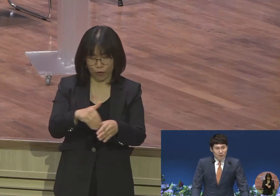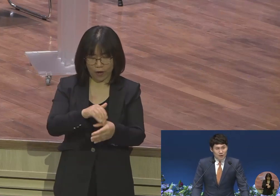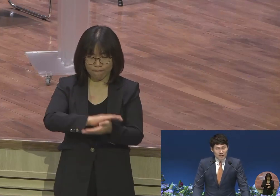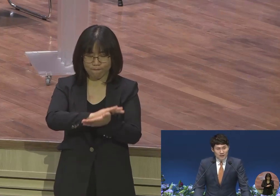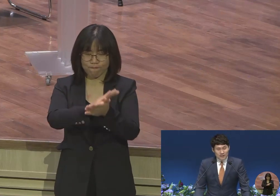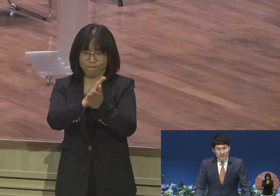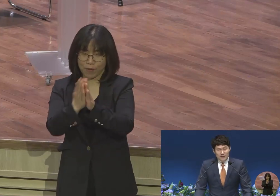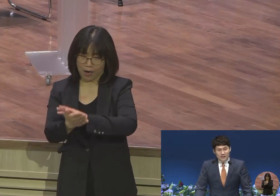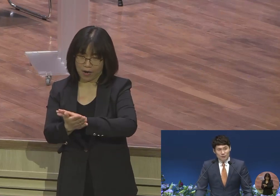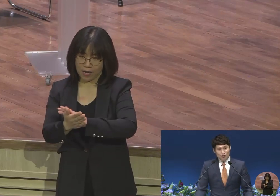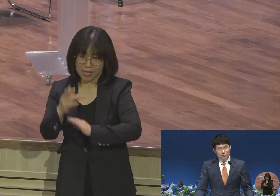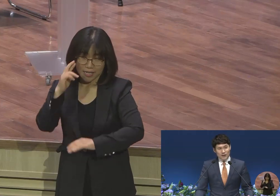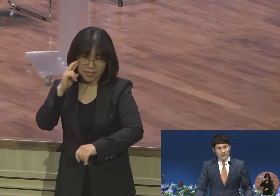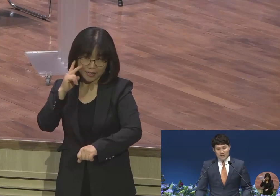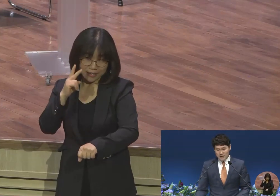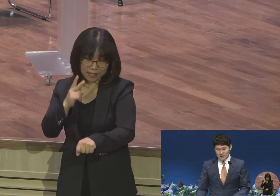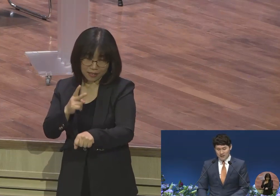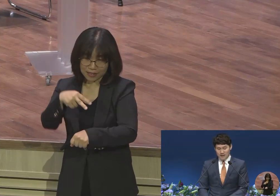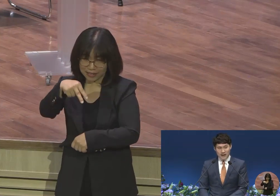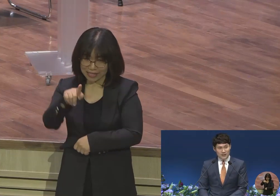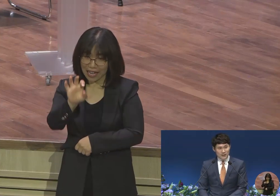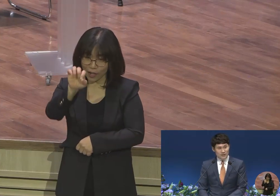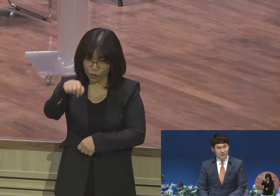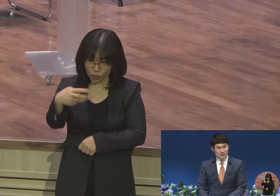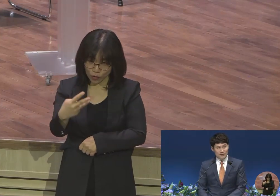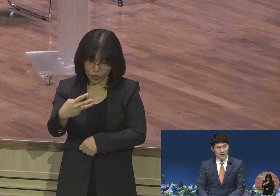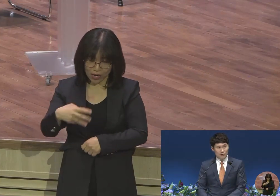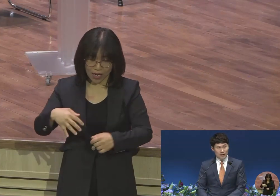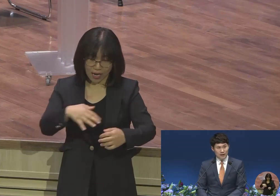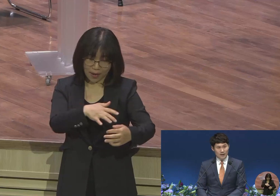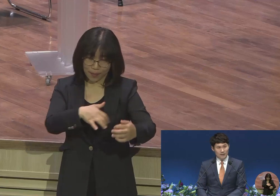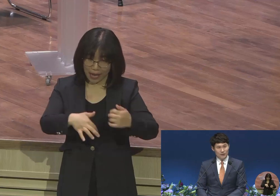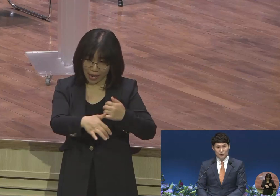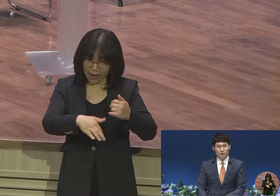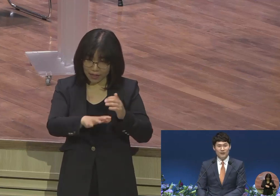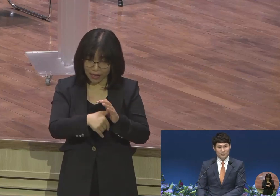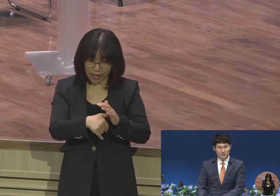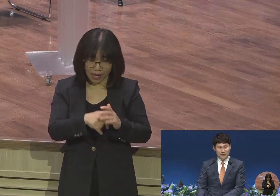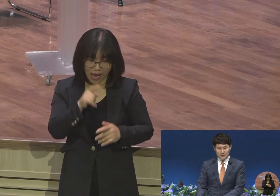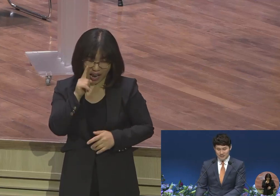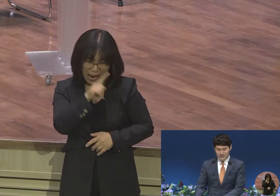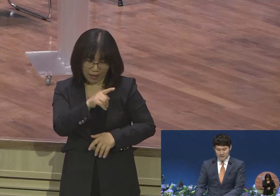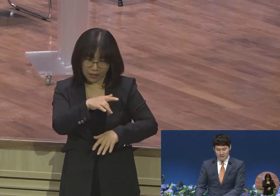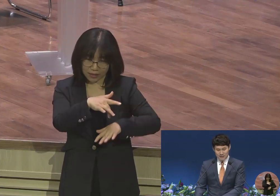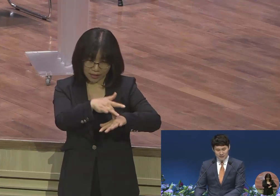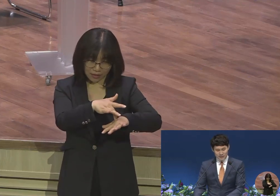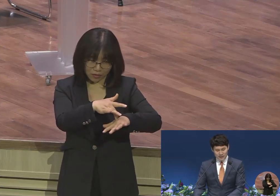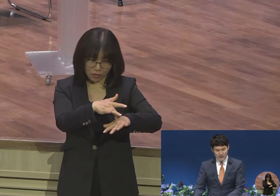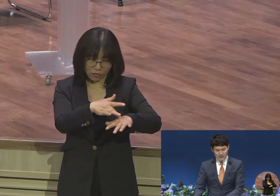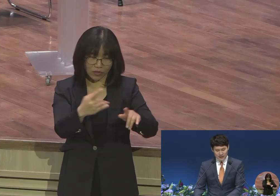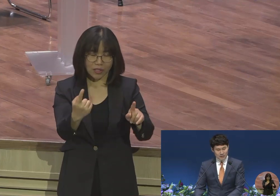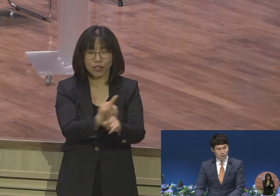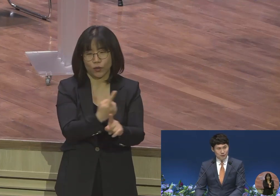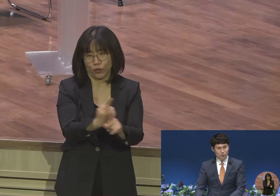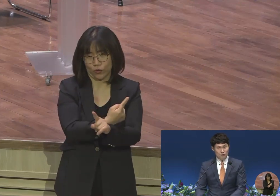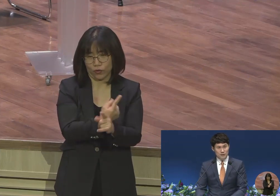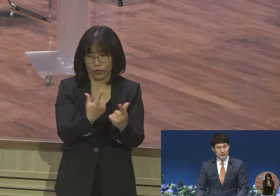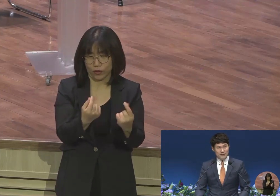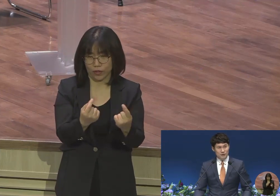사울이 수금을 탈 때에 악신이 들렸던 사울의 치유가 되었습니다. 그 말은 그 시대에 다윗보다 수금을 잘 타는